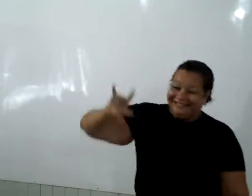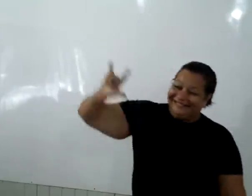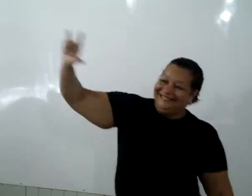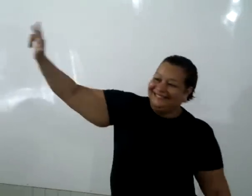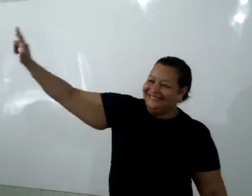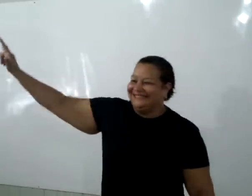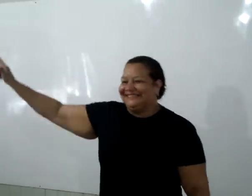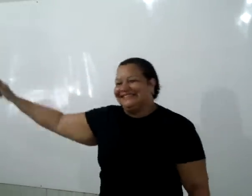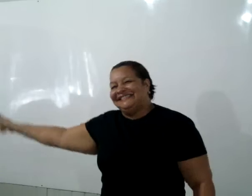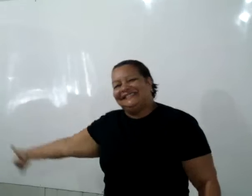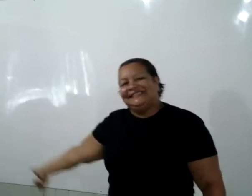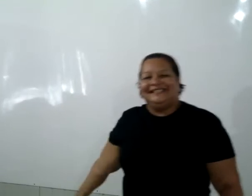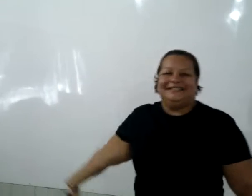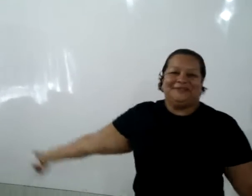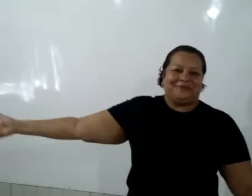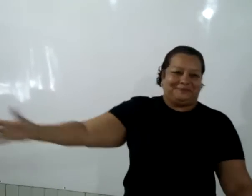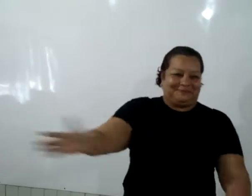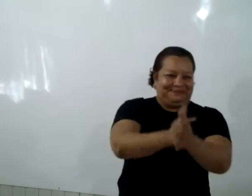saía delas.